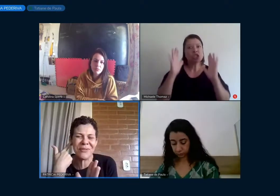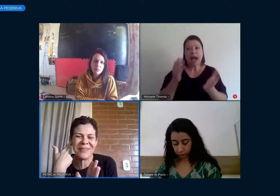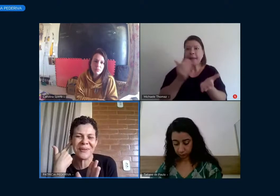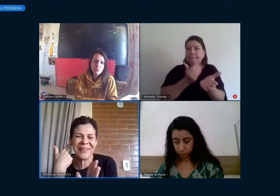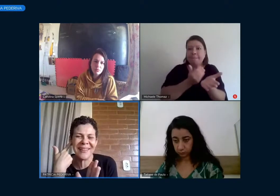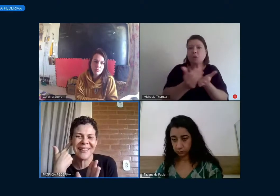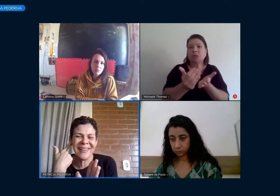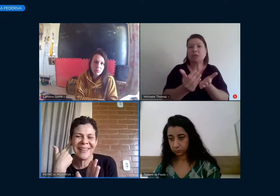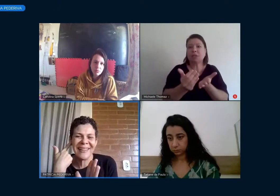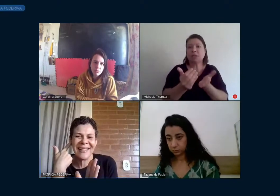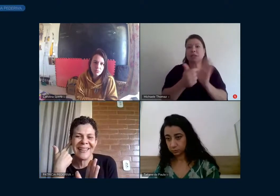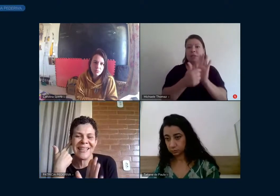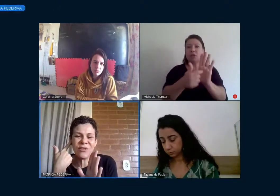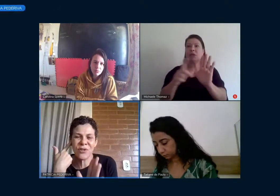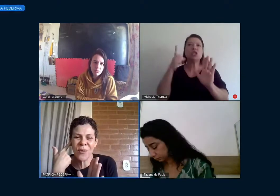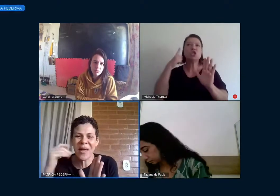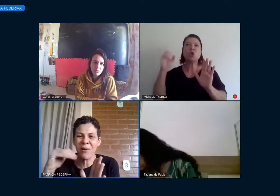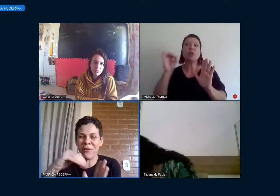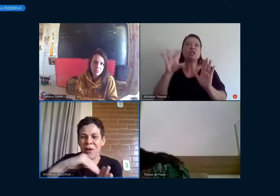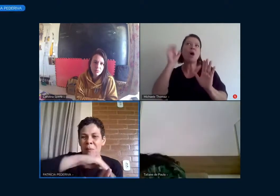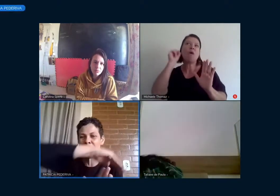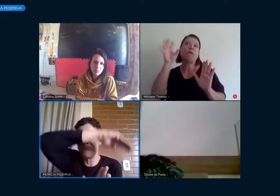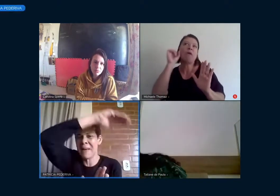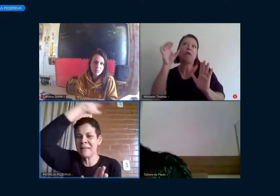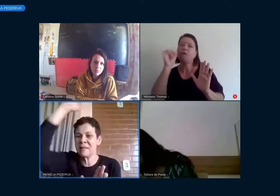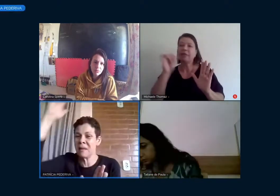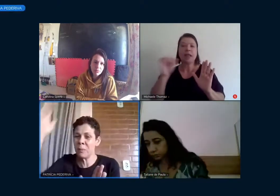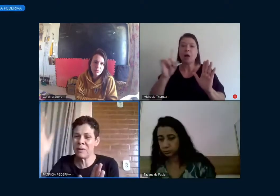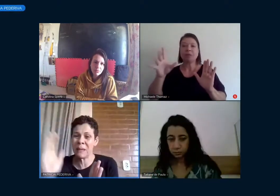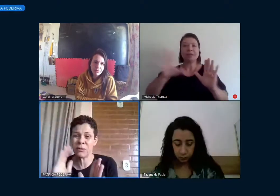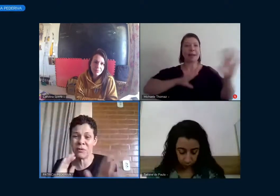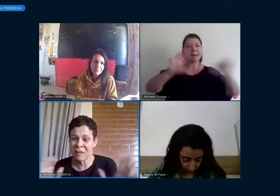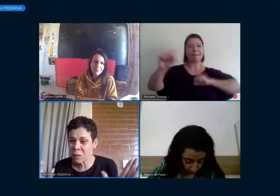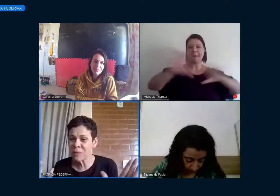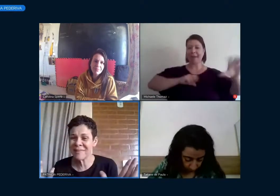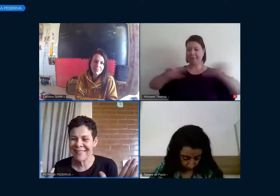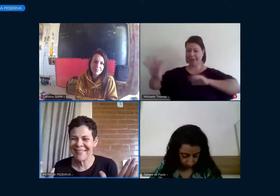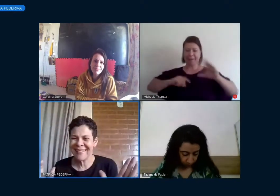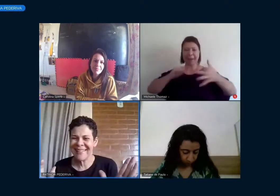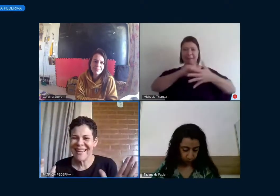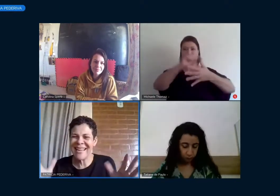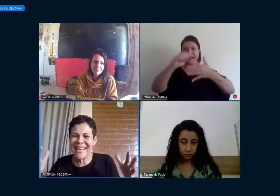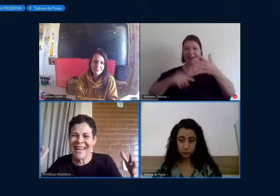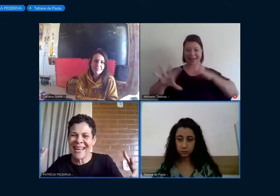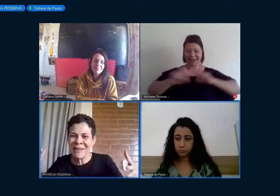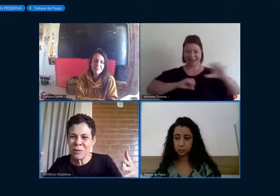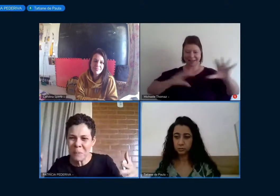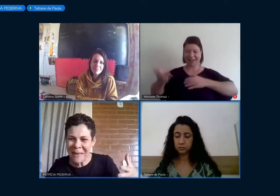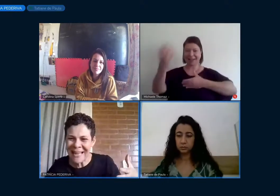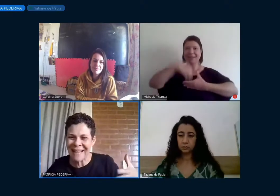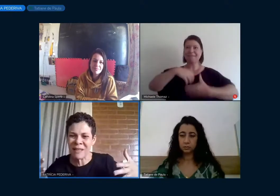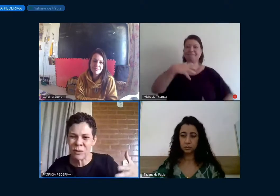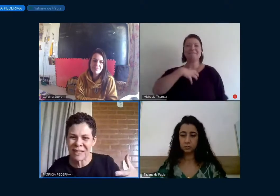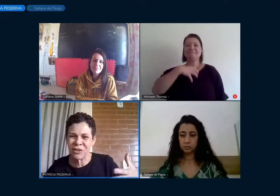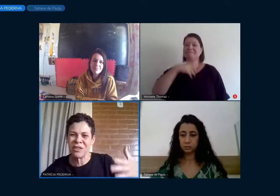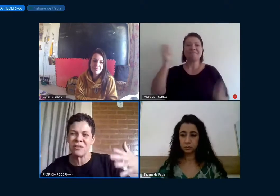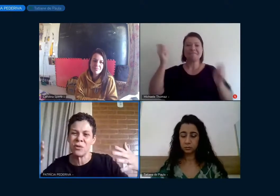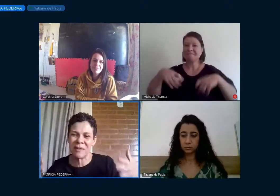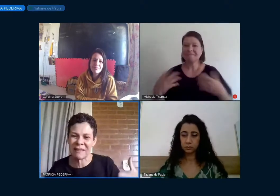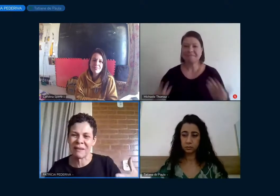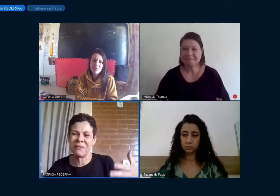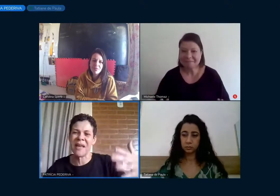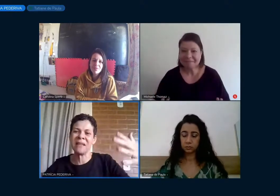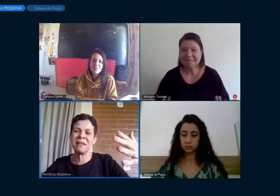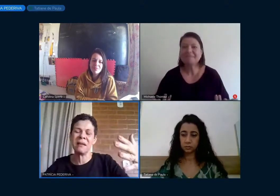só o que entra pelo ouvido, que o som é um fenômeno mais amplo em termos físicos e que ele nos penetra, nos